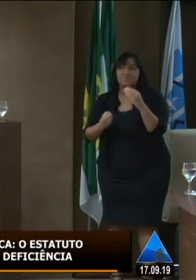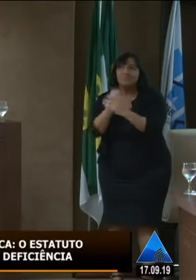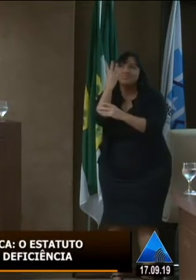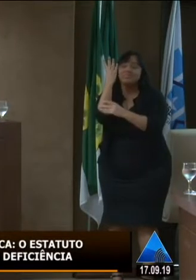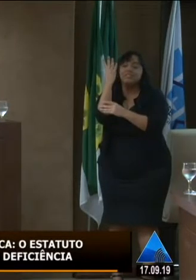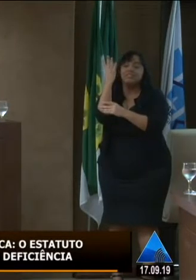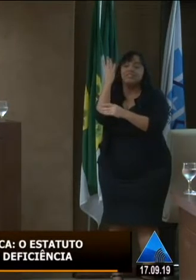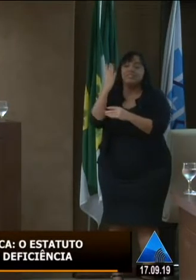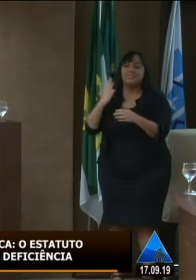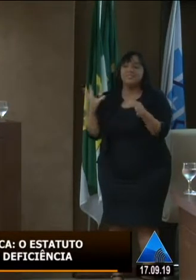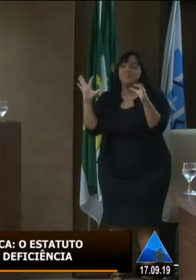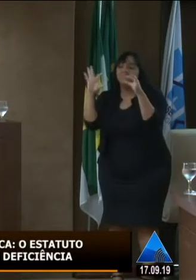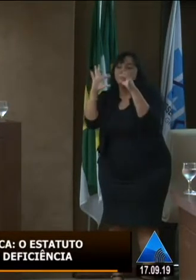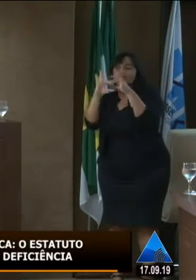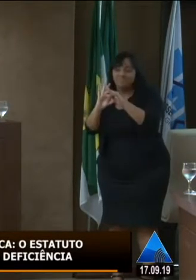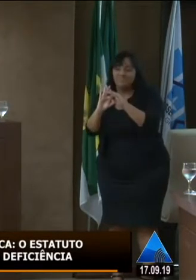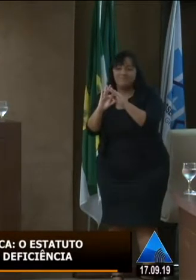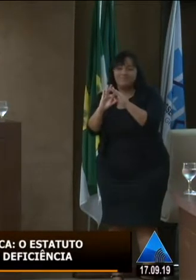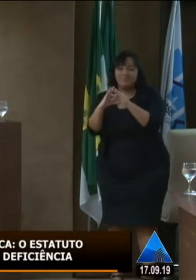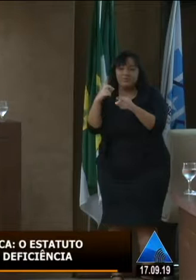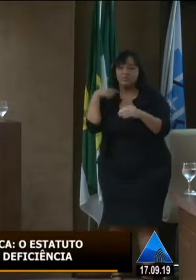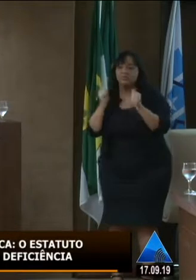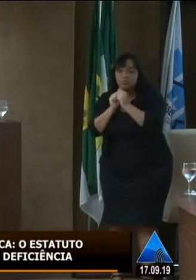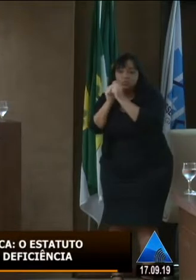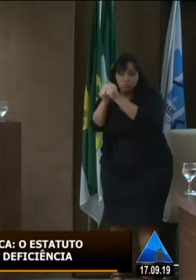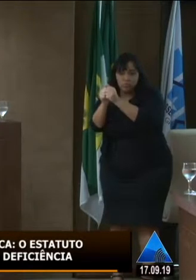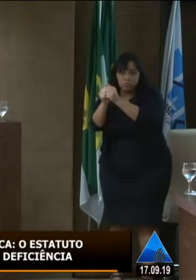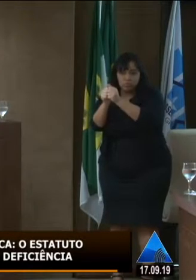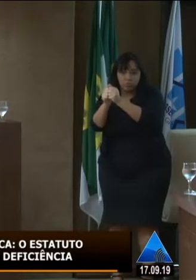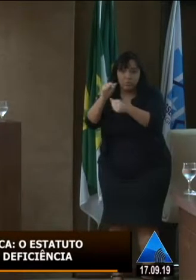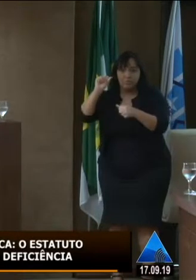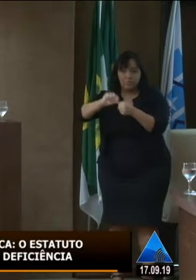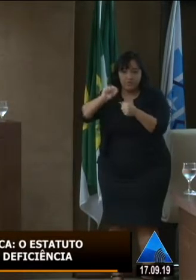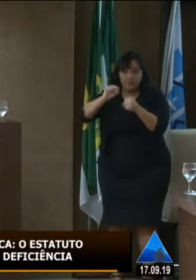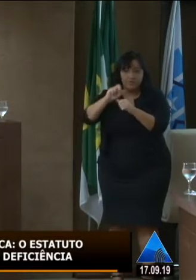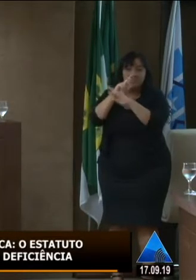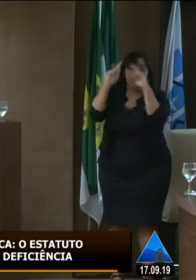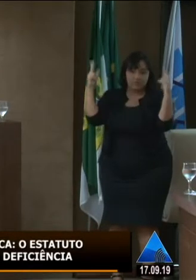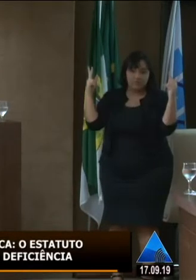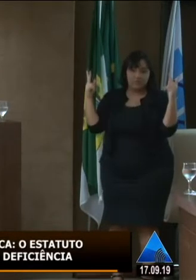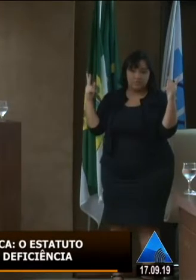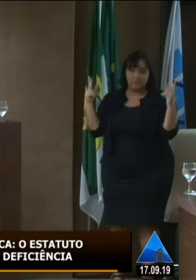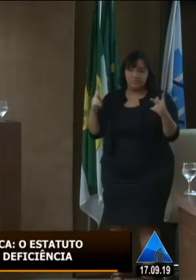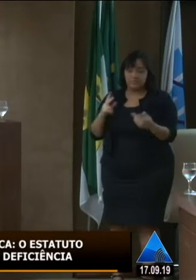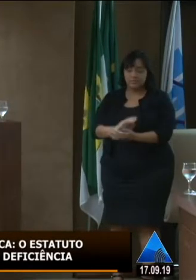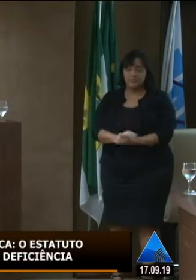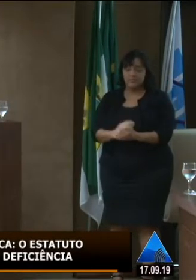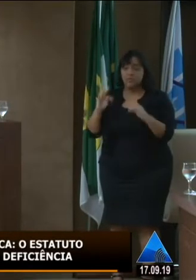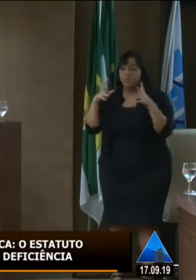elo de governo do Estado, na Assembleia dos Deputados, Conselho Estadual,